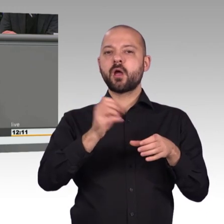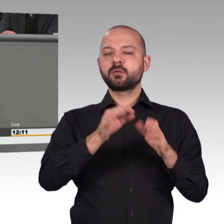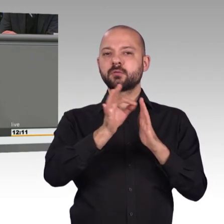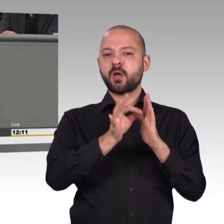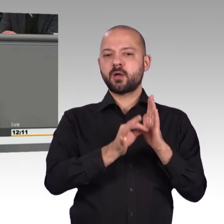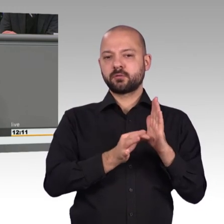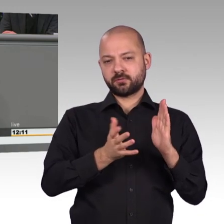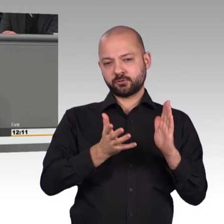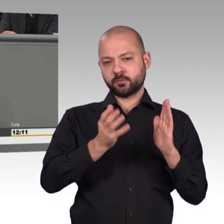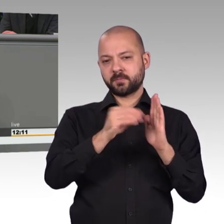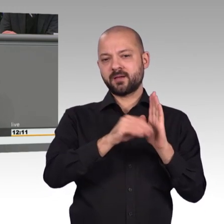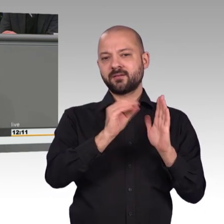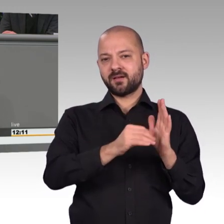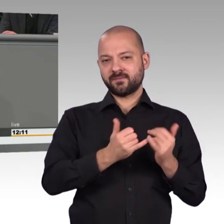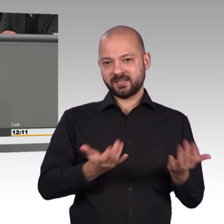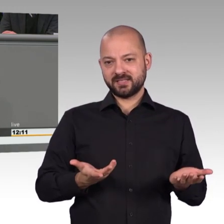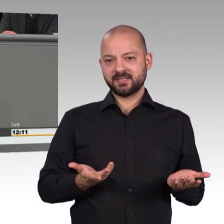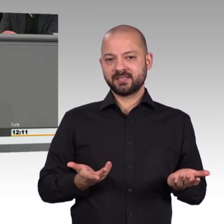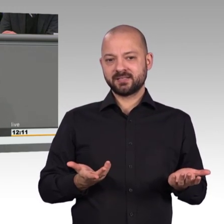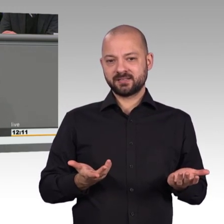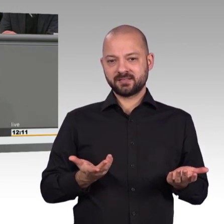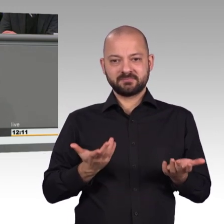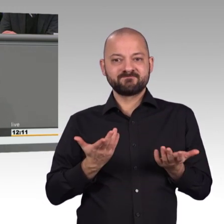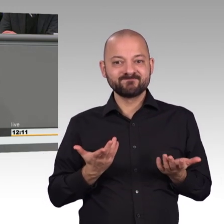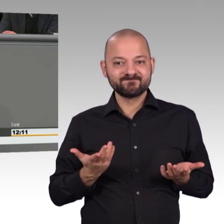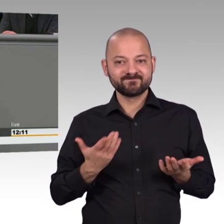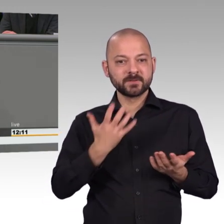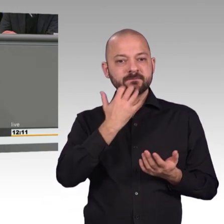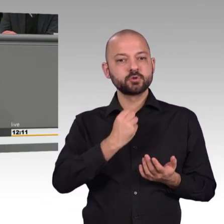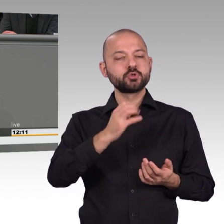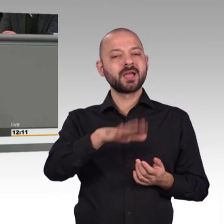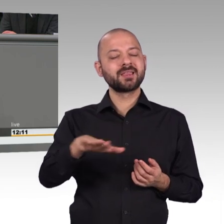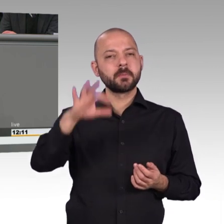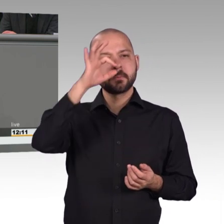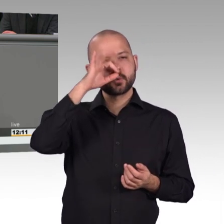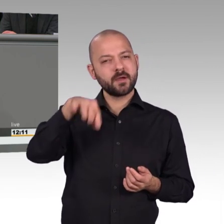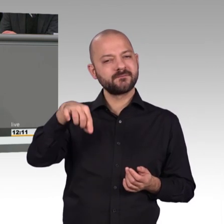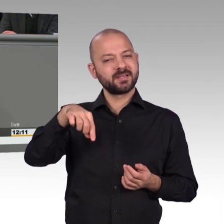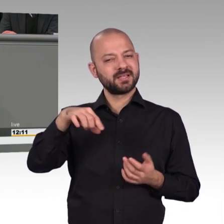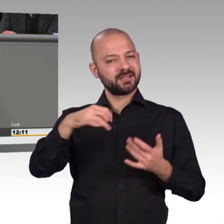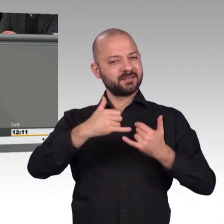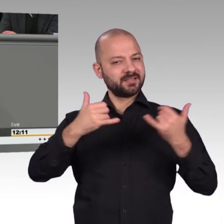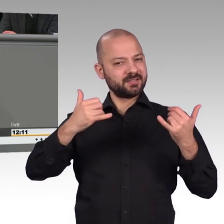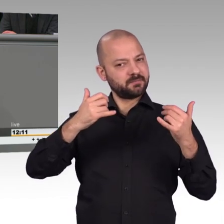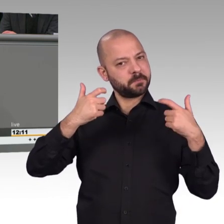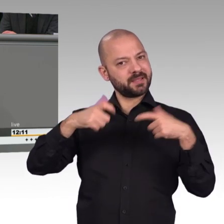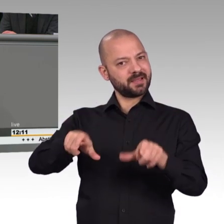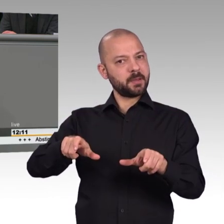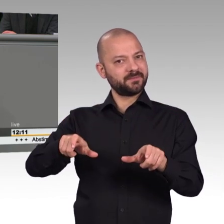bewegt. Im Jahr 2017, ich habe es ja schon mehrmals gesagt, hat das BKA geschildert, konnten 8.400 Fälle von